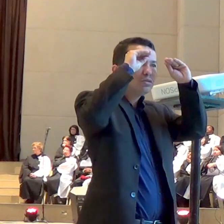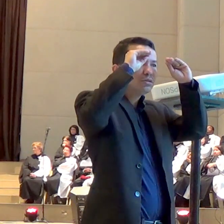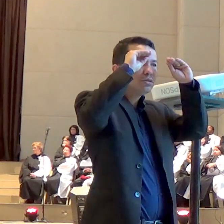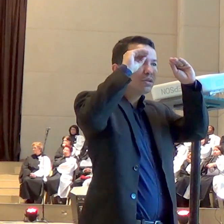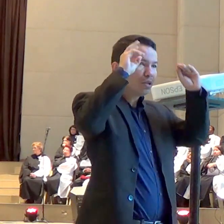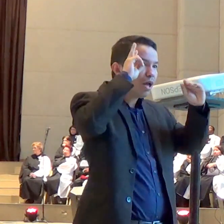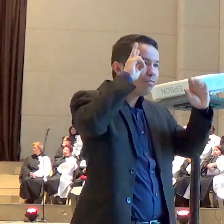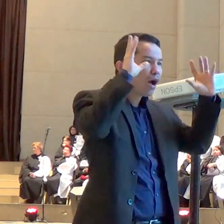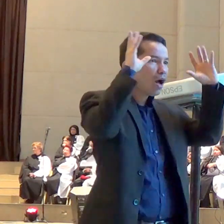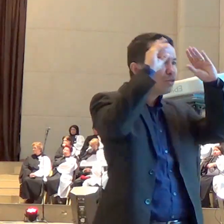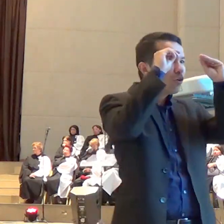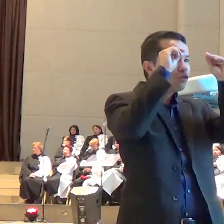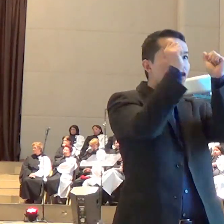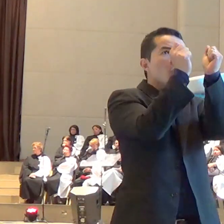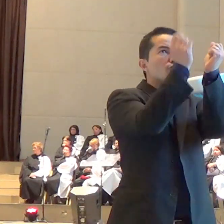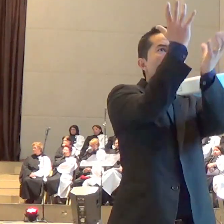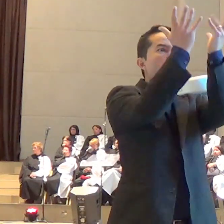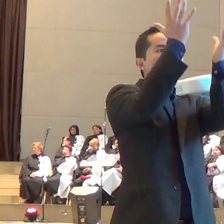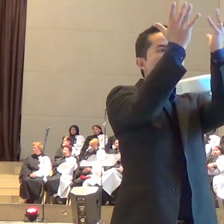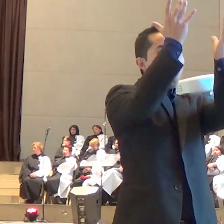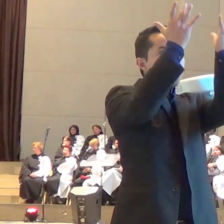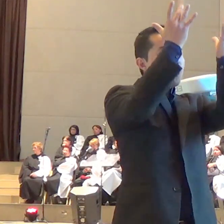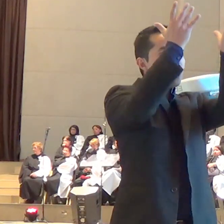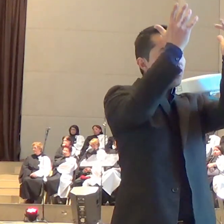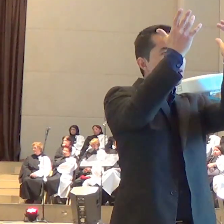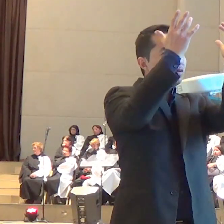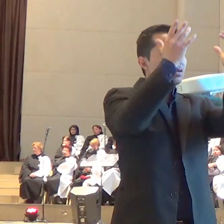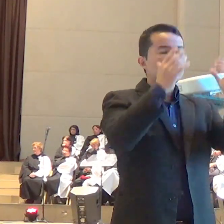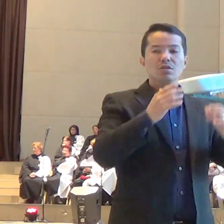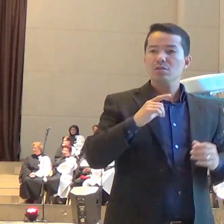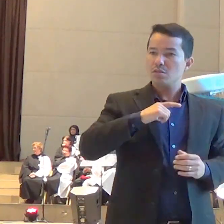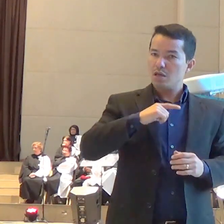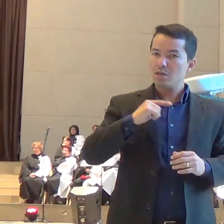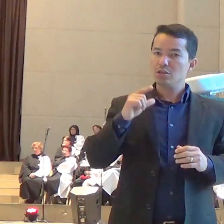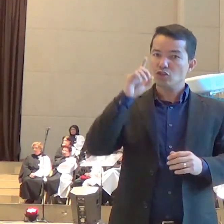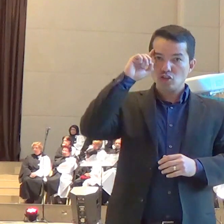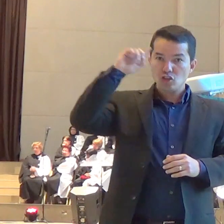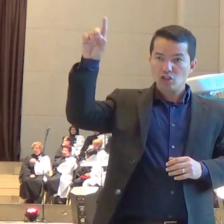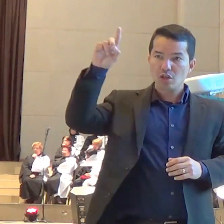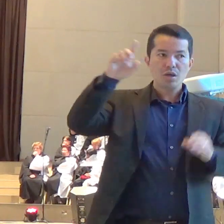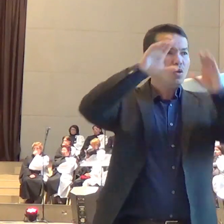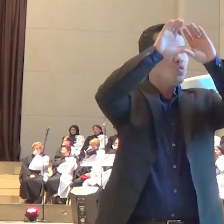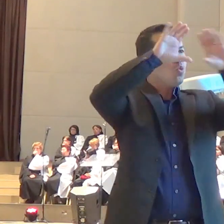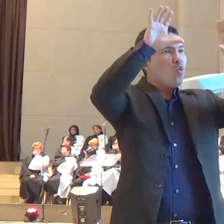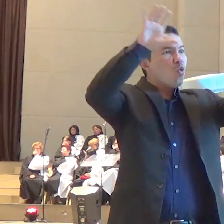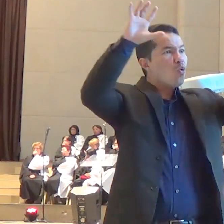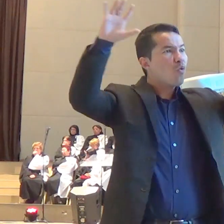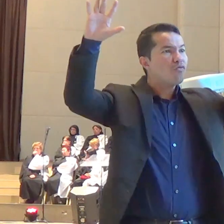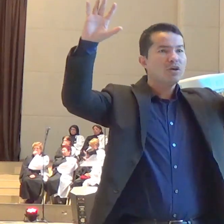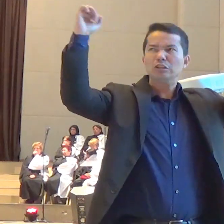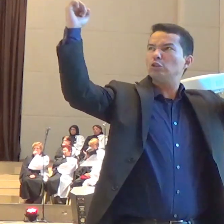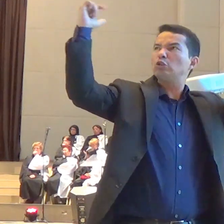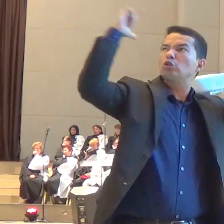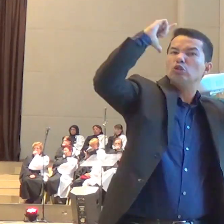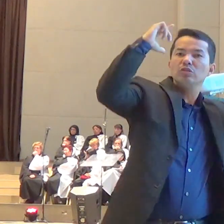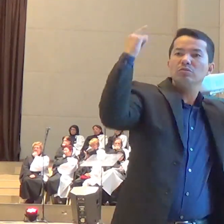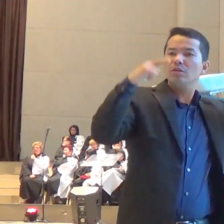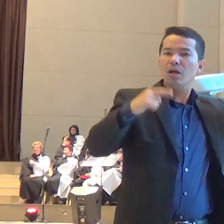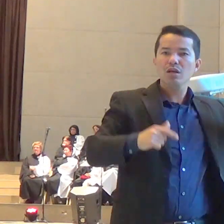atuação está acontecendo hoje na minha vida e na tua vida nesses livramentos que a gente não percebe ou em outros